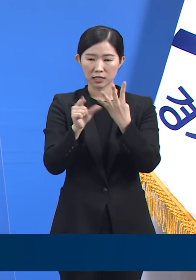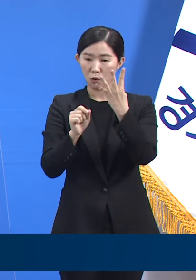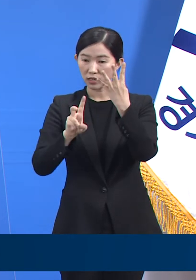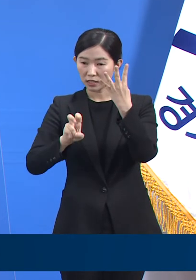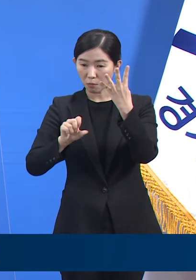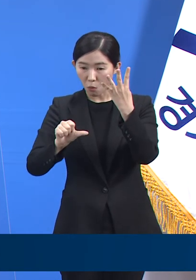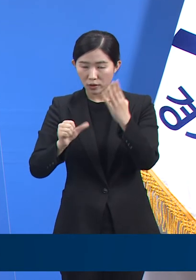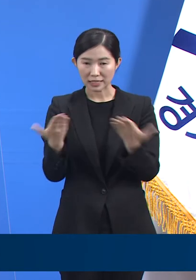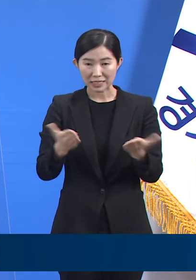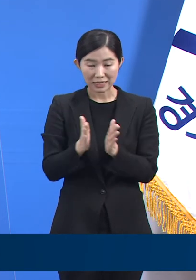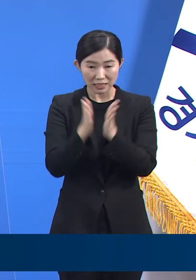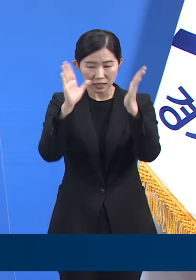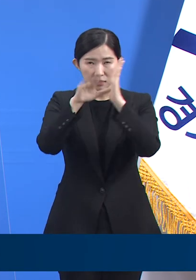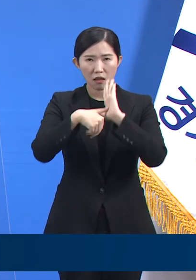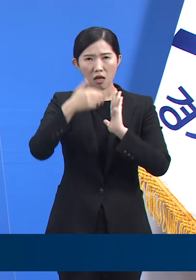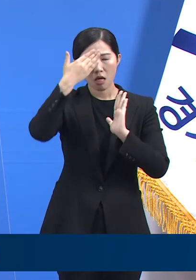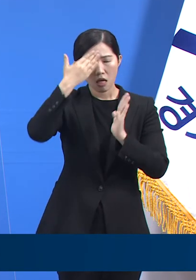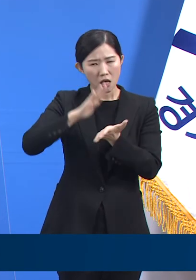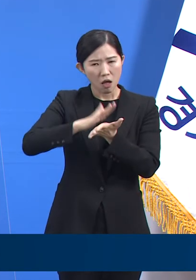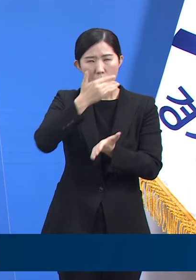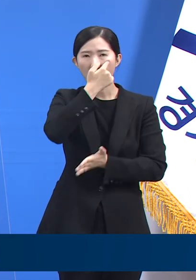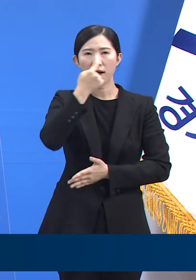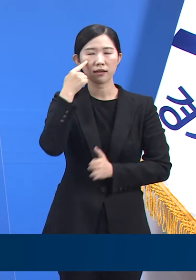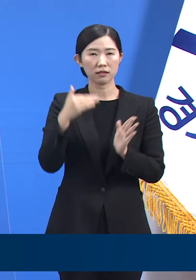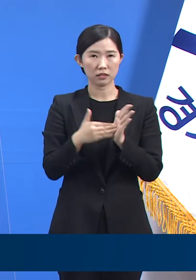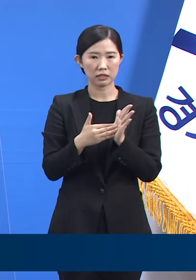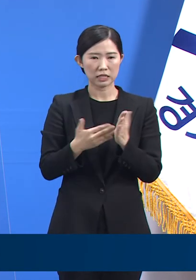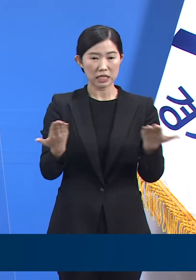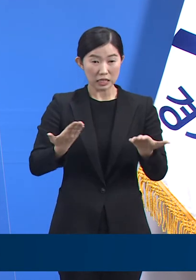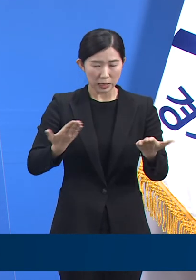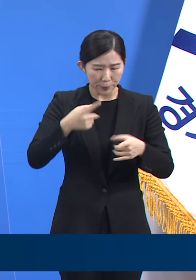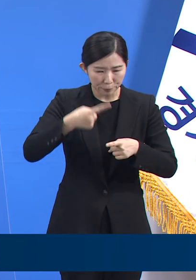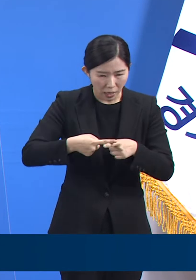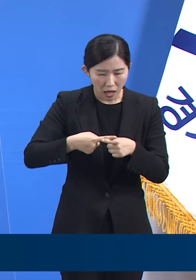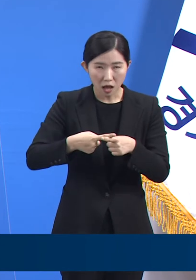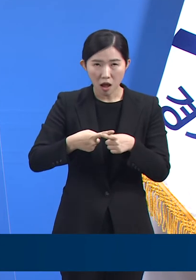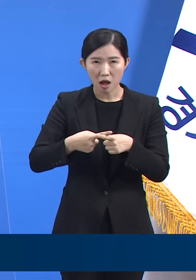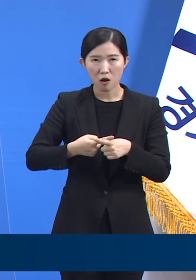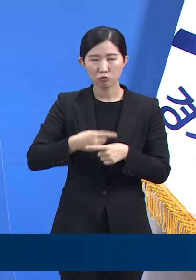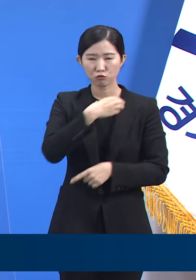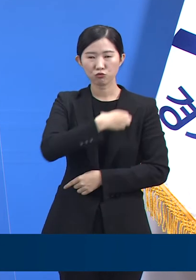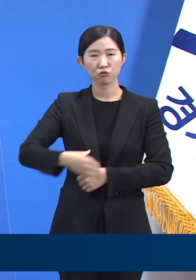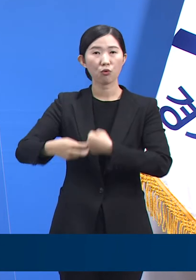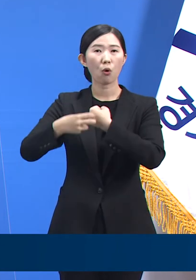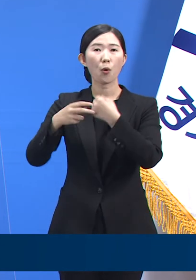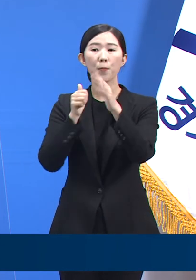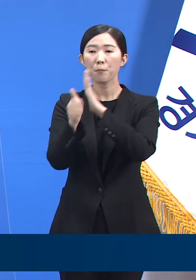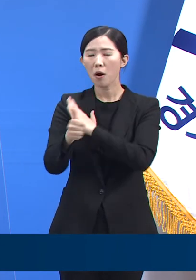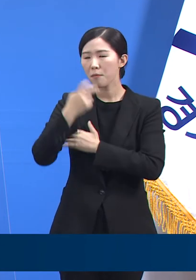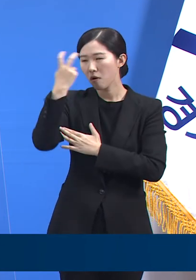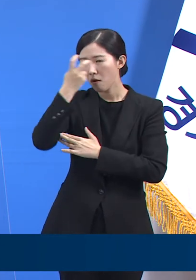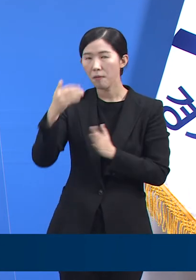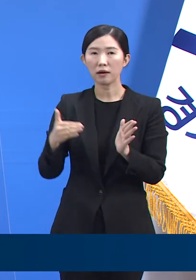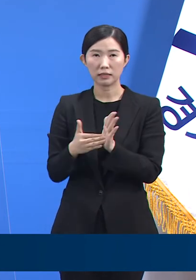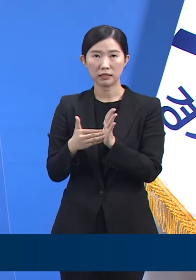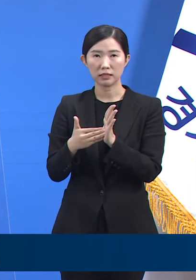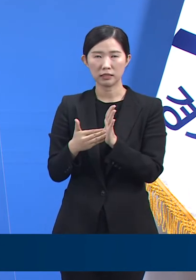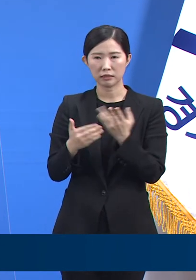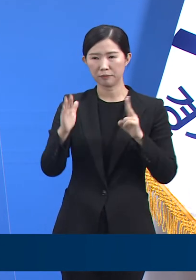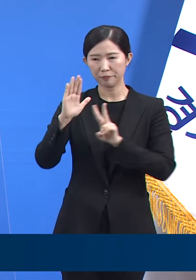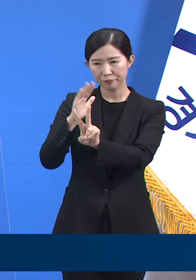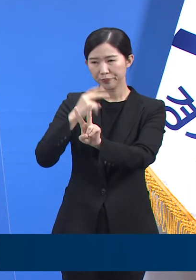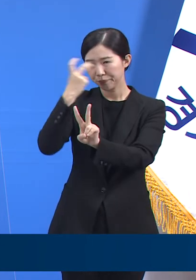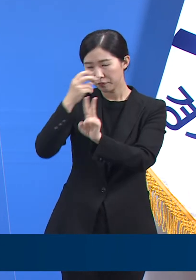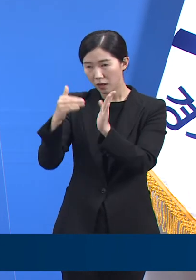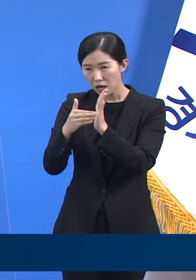증상이 확인되었습니다. 이에 출근을 중지하고 보건소를 방문하여 진단검사를 실시하게 되었고 27일